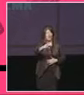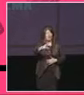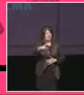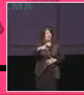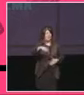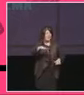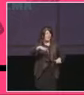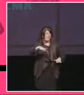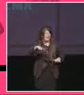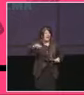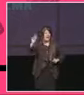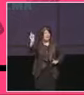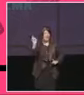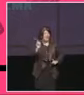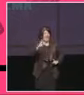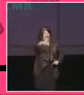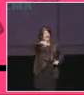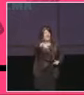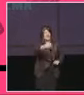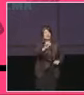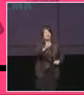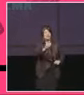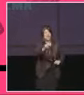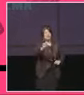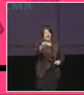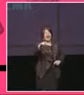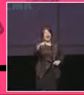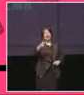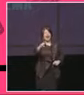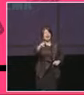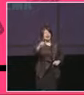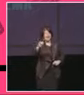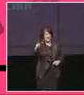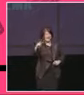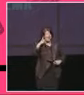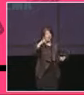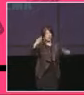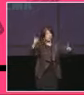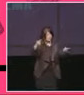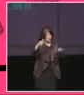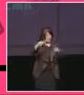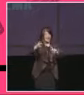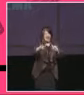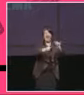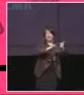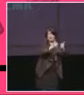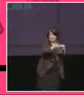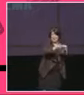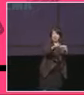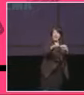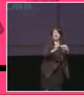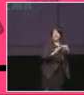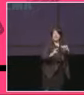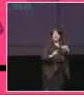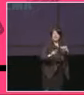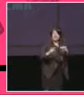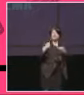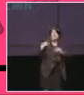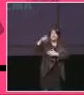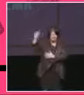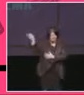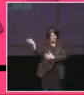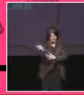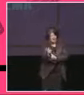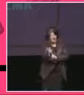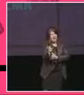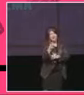e allora per esempio quest'anno per cambiare completamente punto di vista verrà a trovarci un testimone della